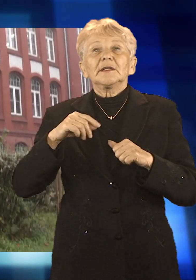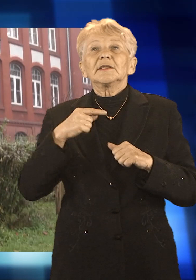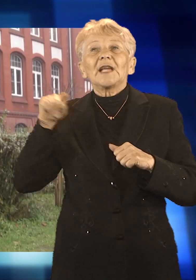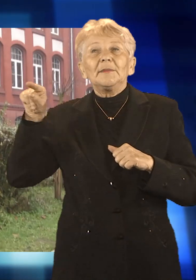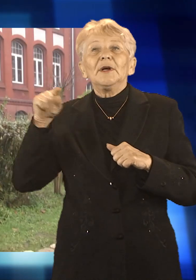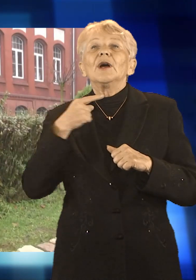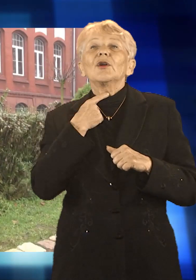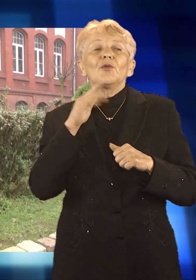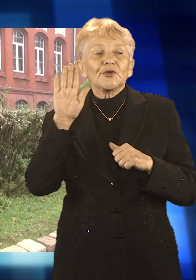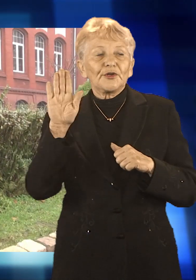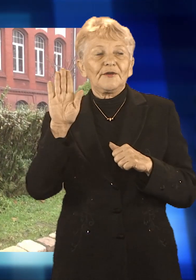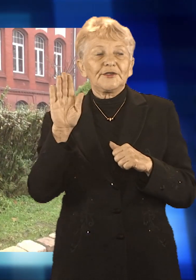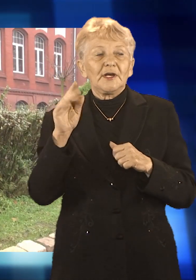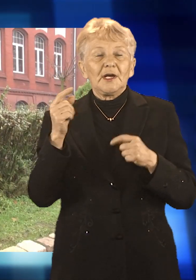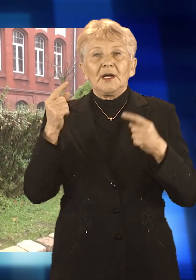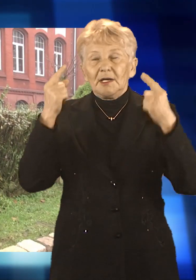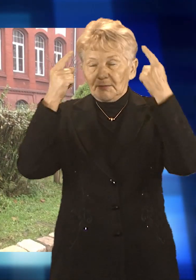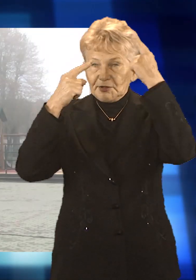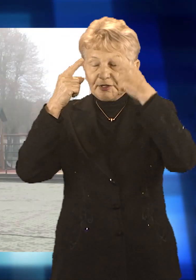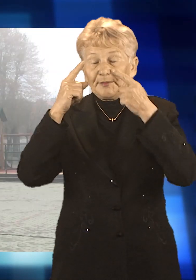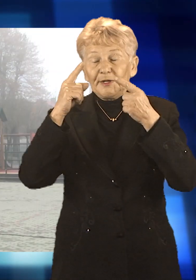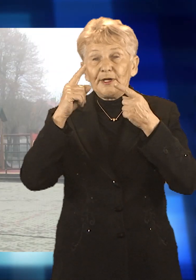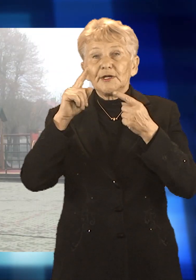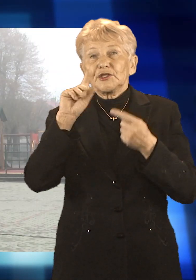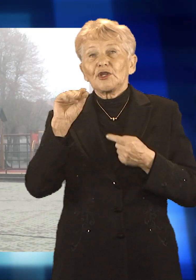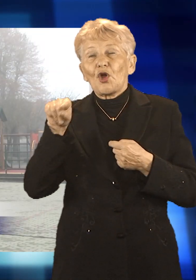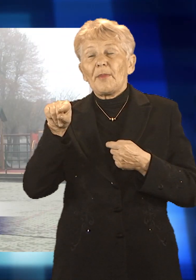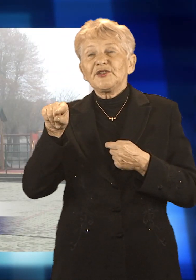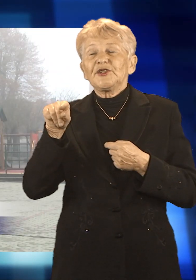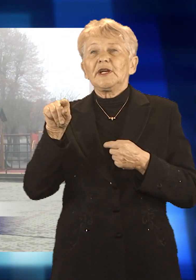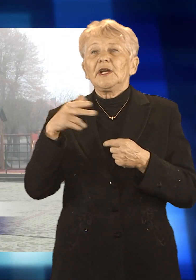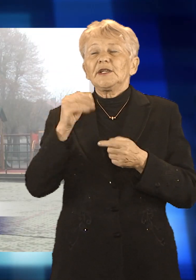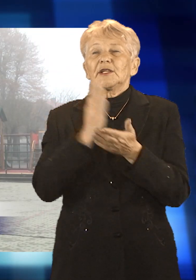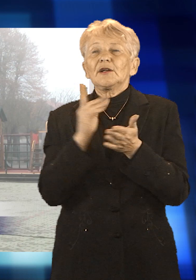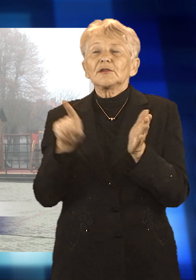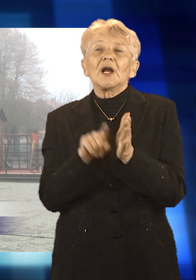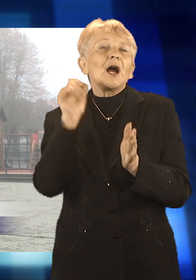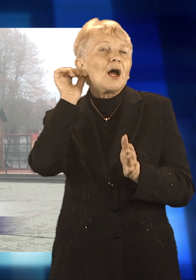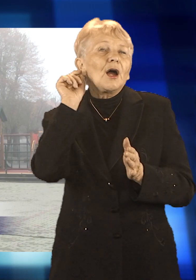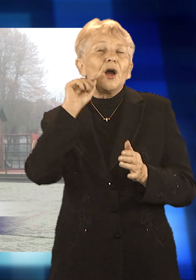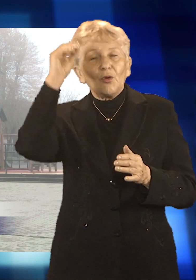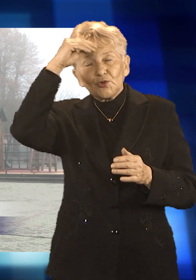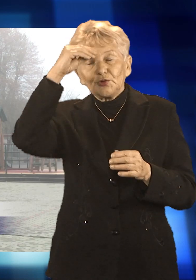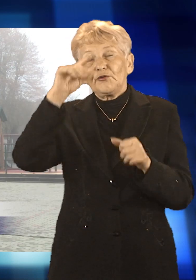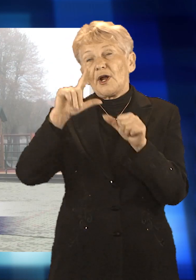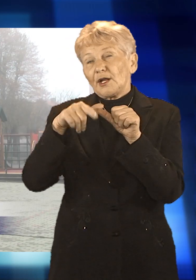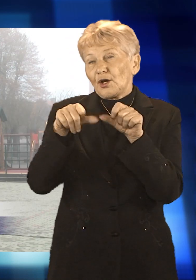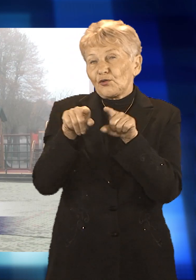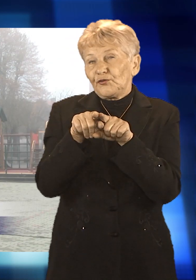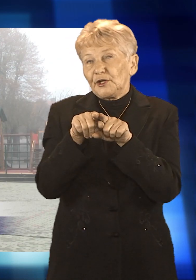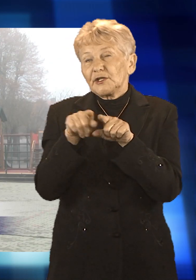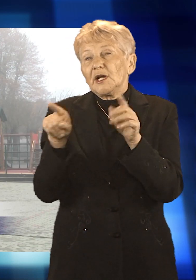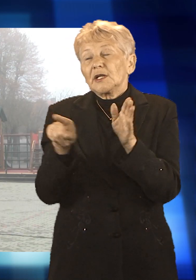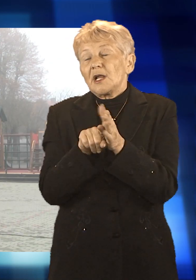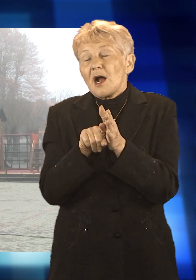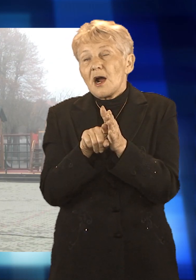SMS-u zachęcają do oddania głosu na ich projekt. Myślimy o niej nie tylko dla uczniów Szkoły Mistrzostwa Sportowego, ale